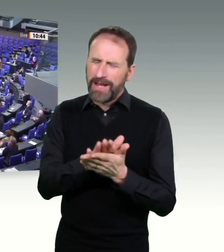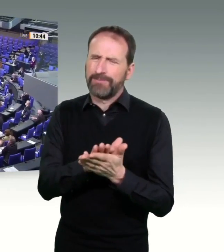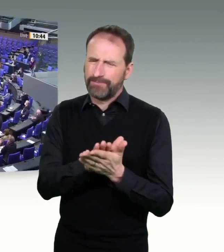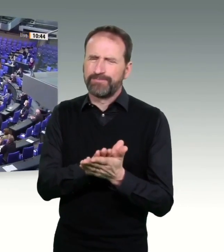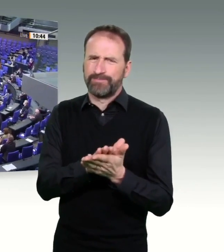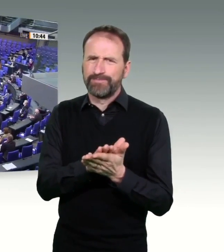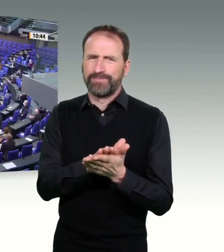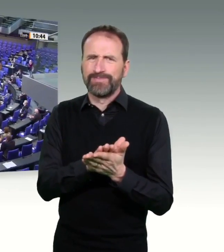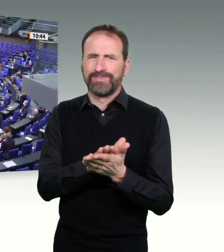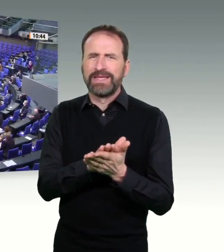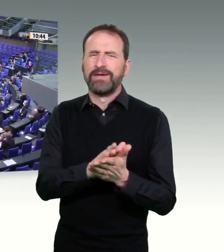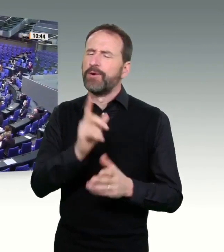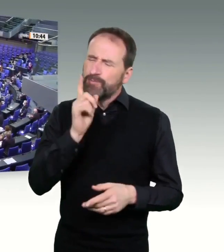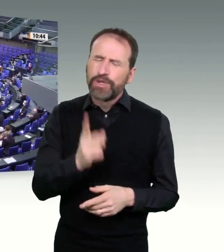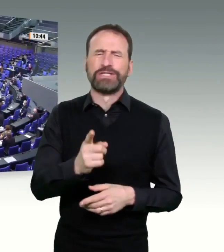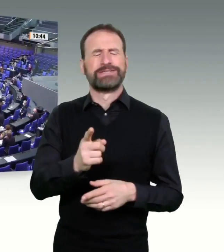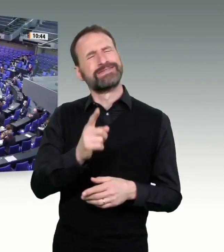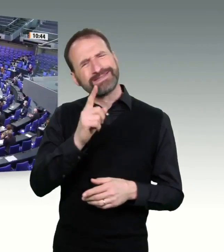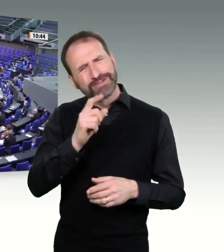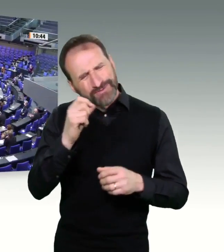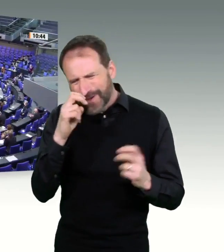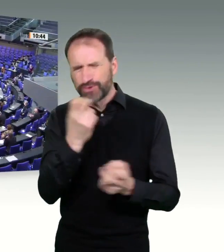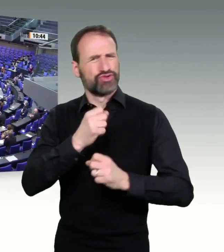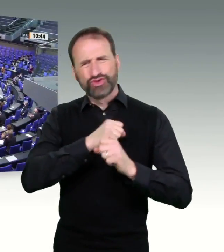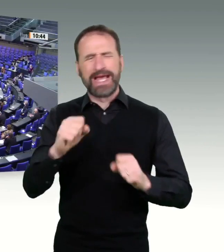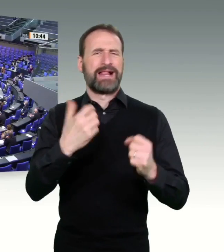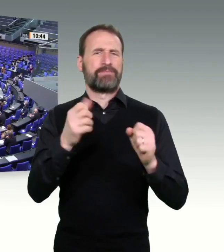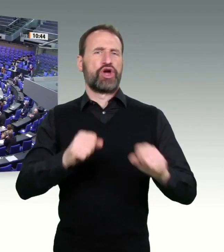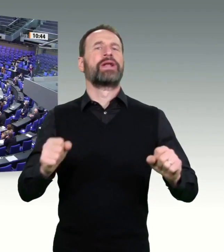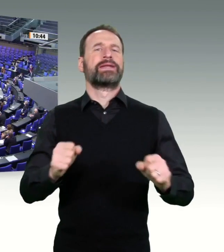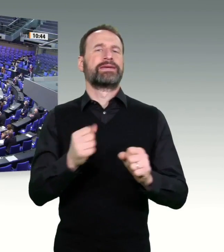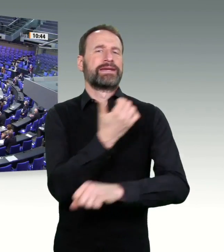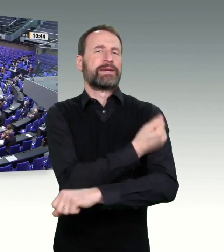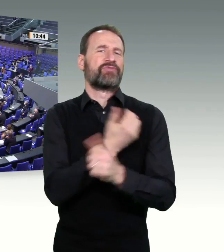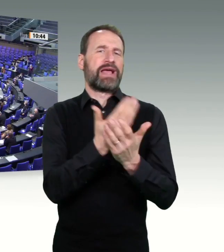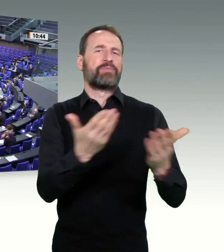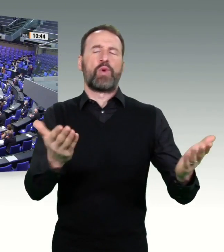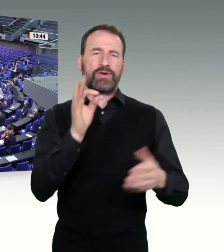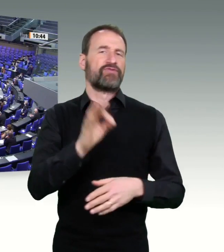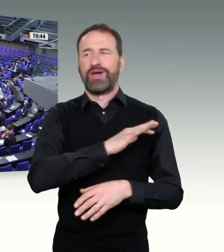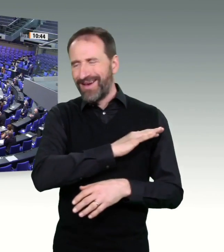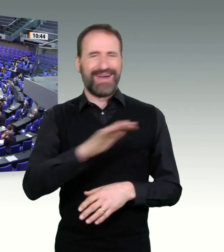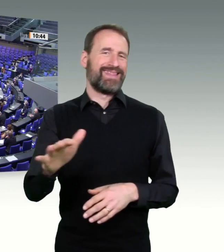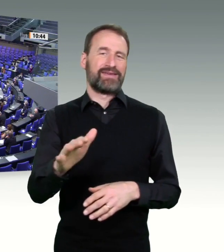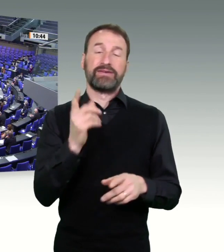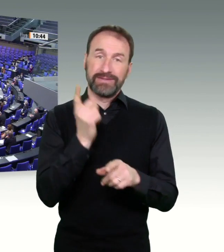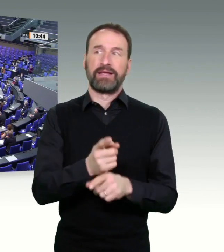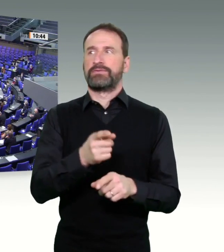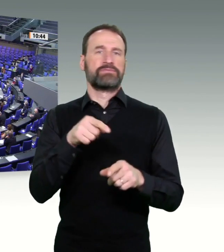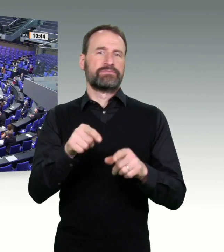alle geben, um das Virus und seine neuen Varianten einzudämmen. Zusammen mit ausreichend Testmöglichkeiten ist das die